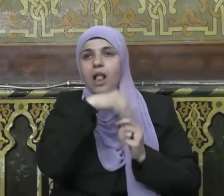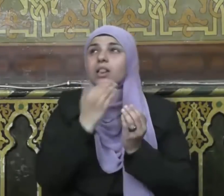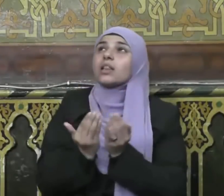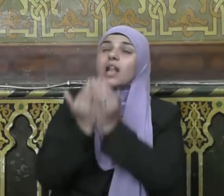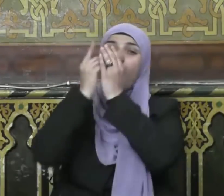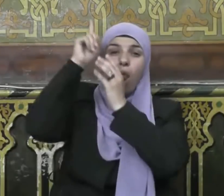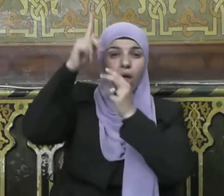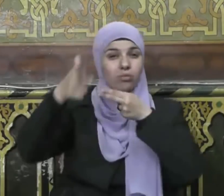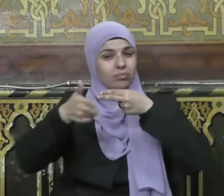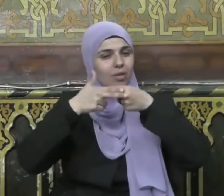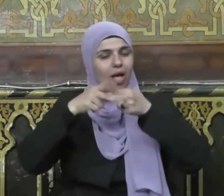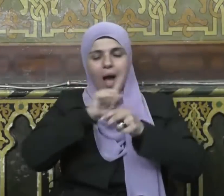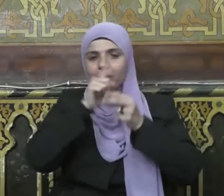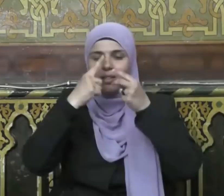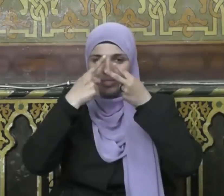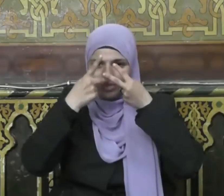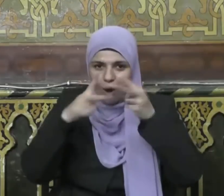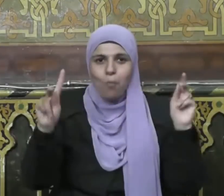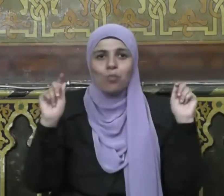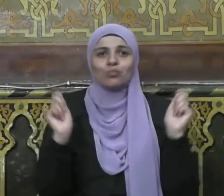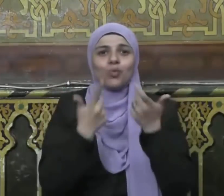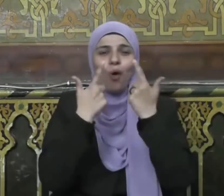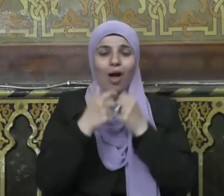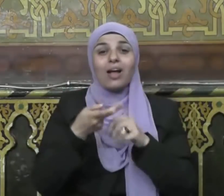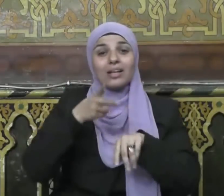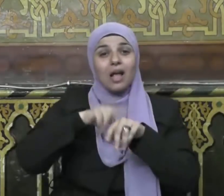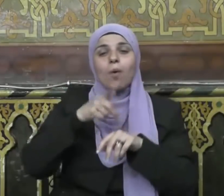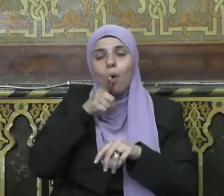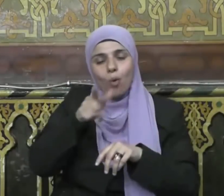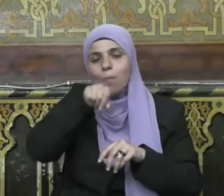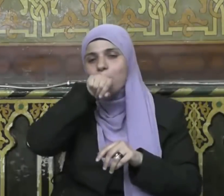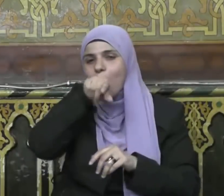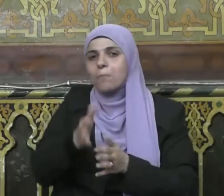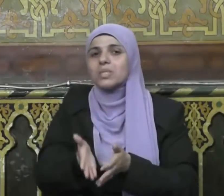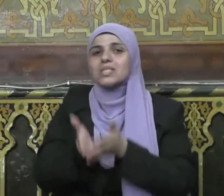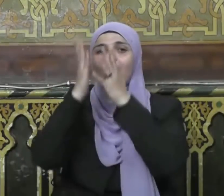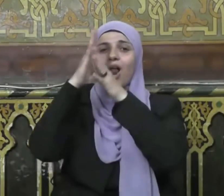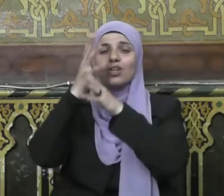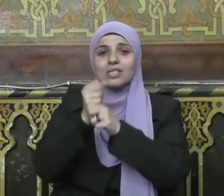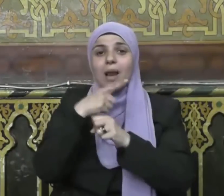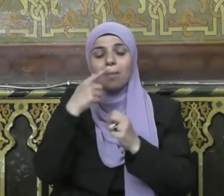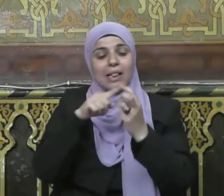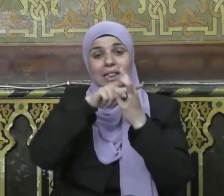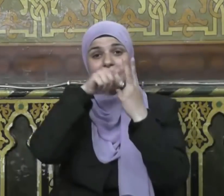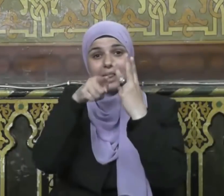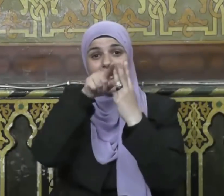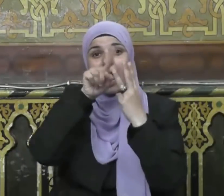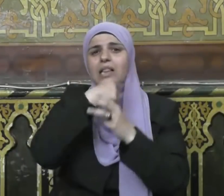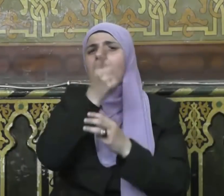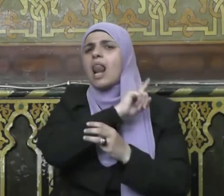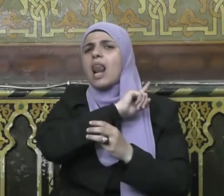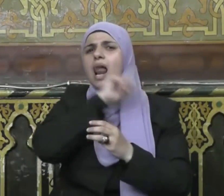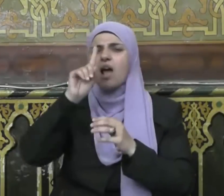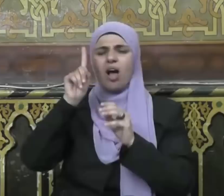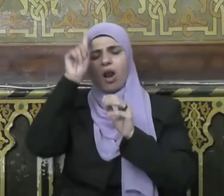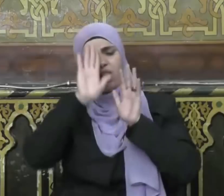الرب عز وجل وعزتي لأنصرنك ولو بعد حين ولعل من أهم هذه